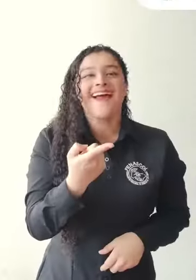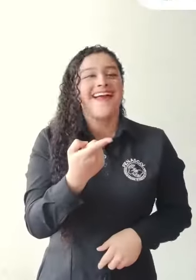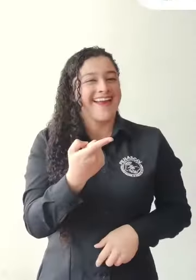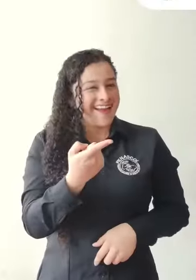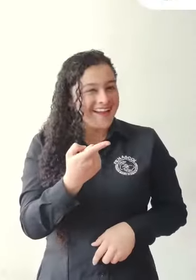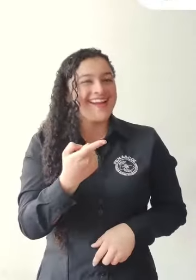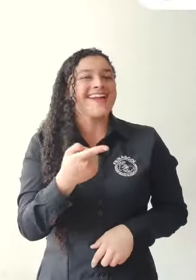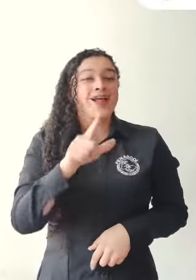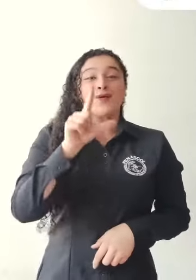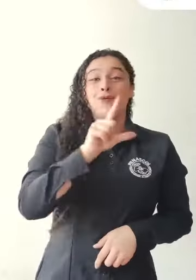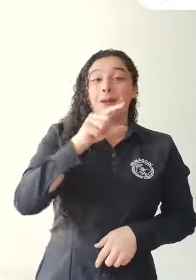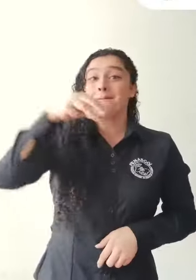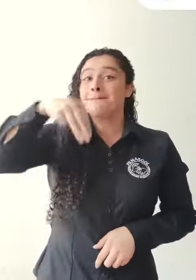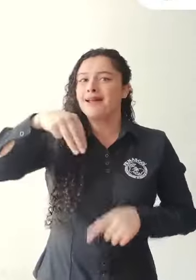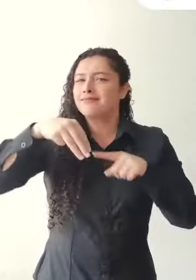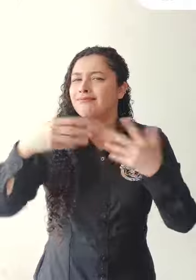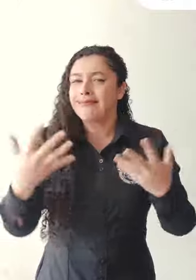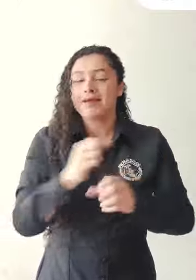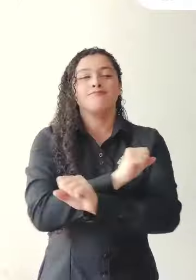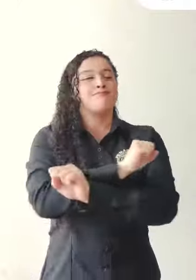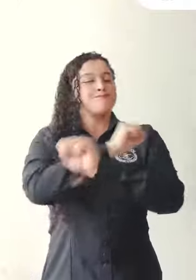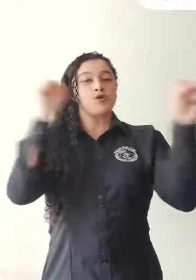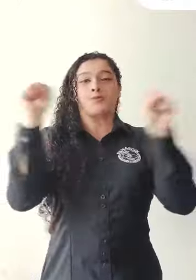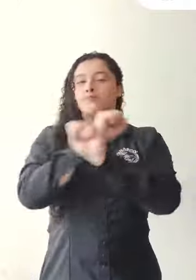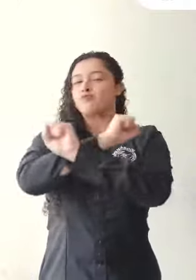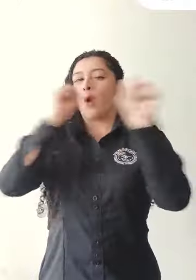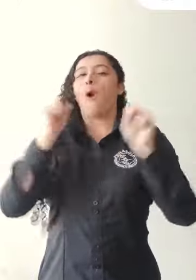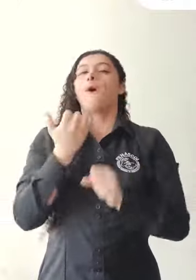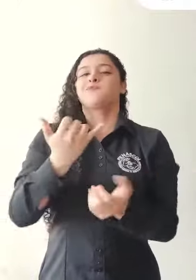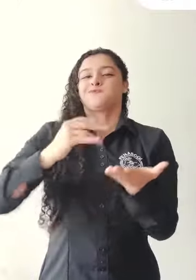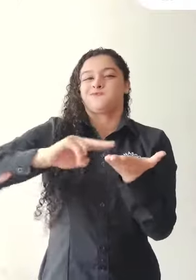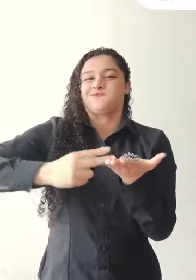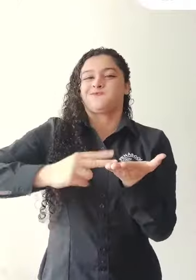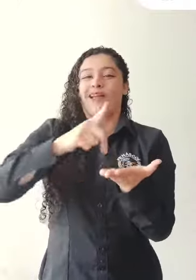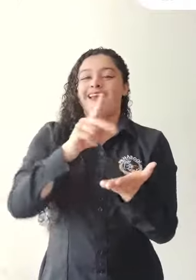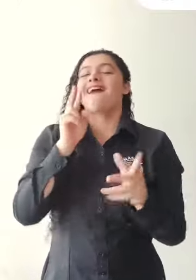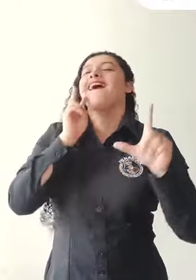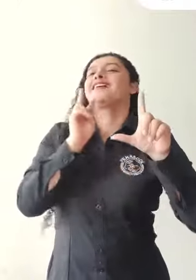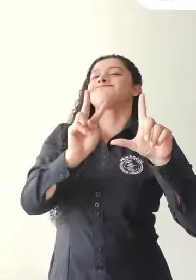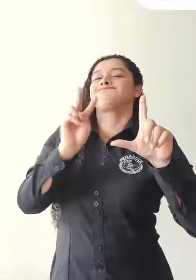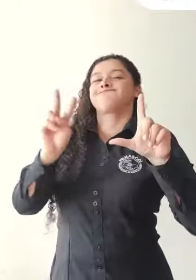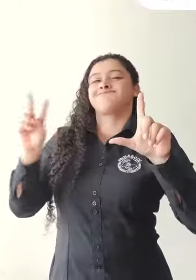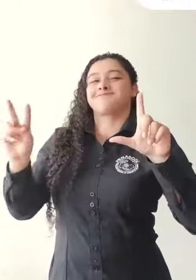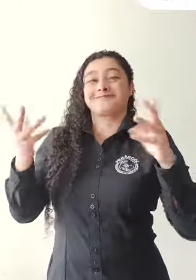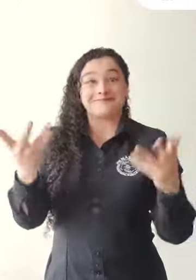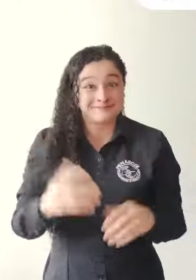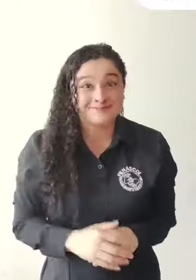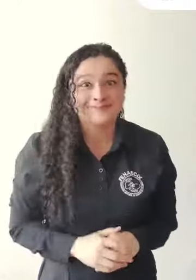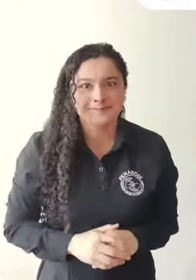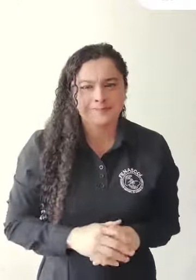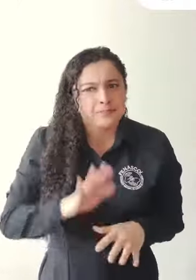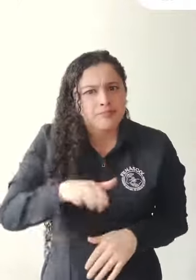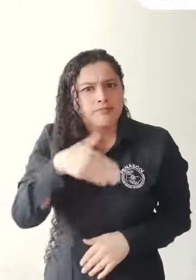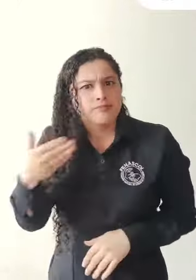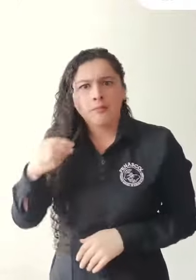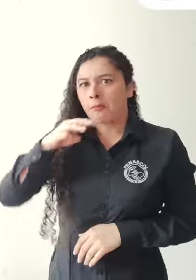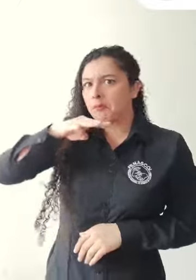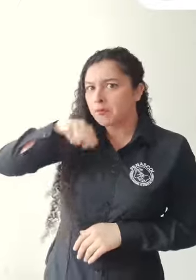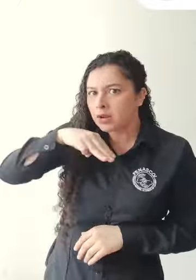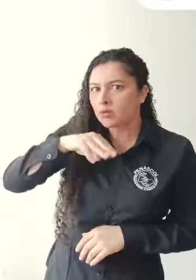¿Vieron? Lunes y martes, primera emisión, tendrá servicio de interpretación para que ustedes lo vean. Pero